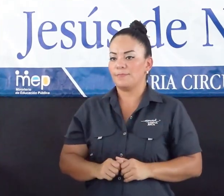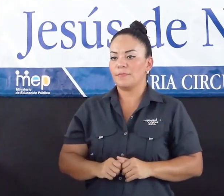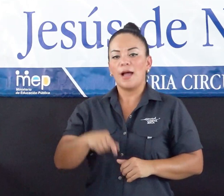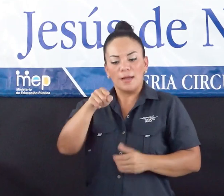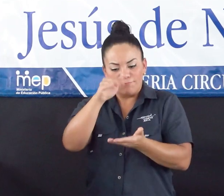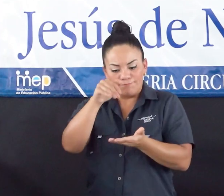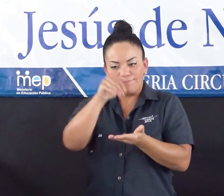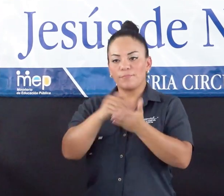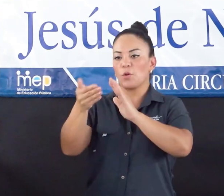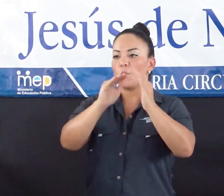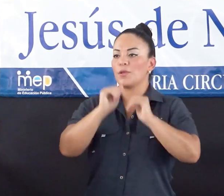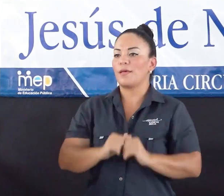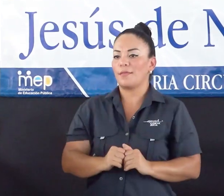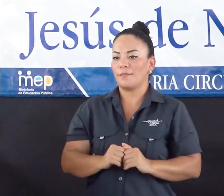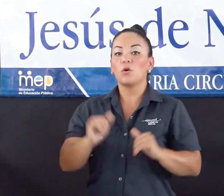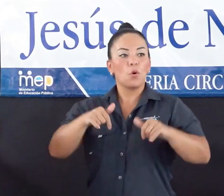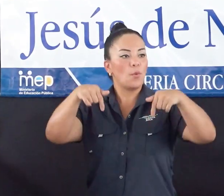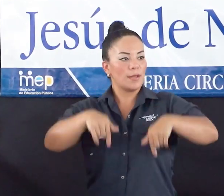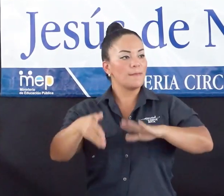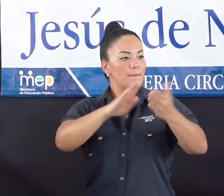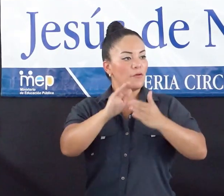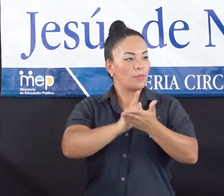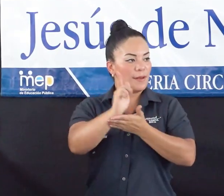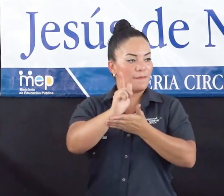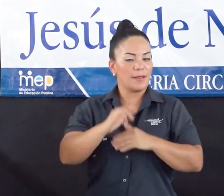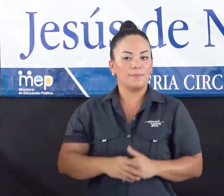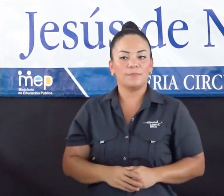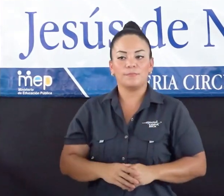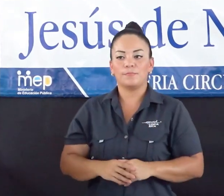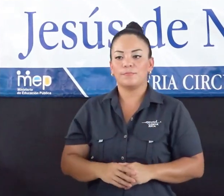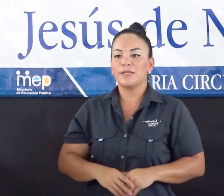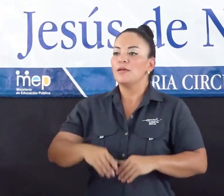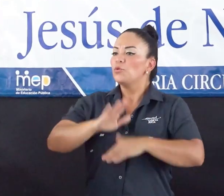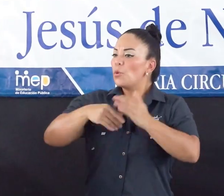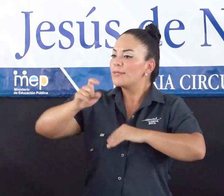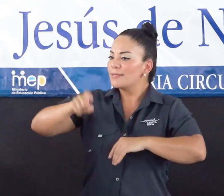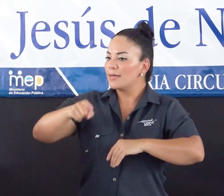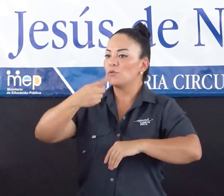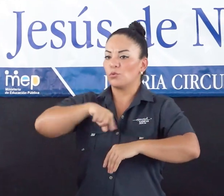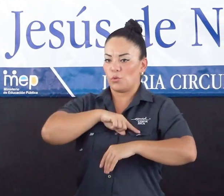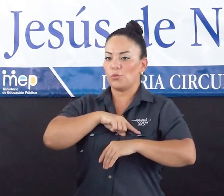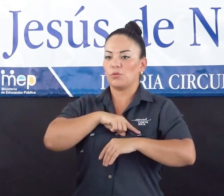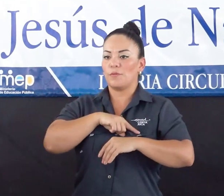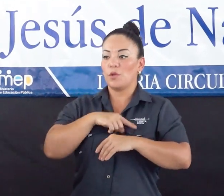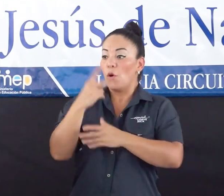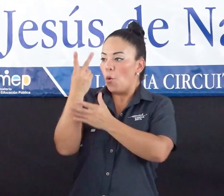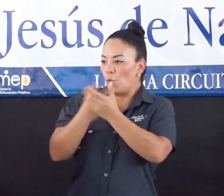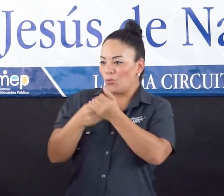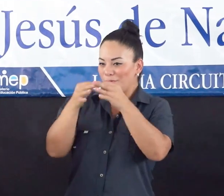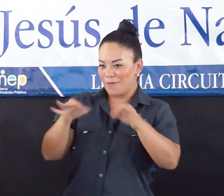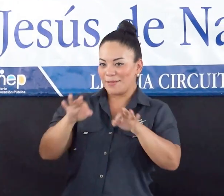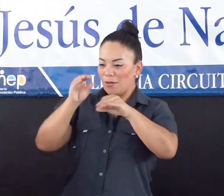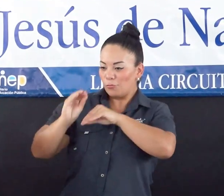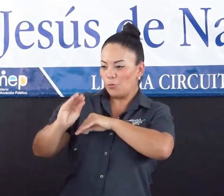comunidad, como ocurre en este barrio liberiano, ante la necesidad que tuvimos de encender junto la luz y